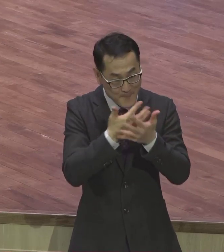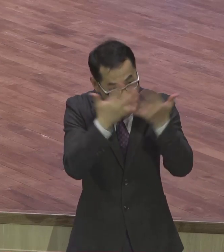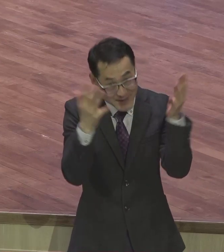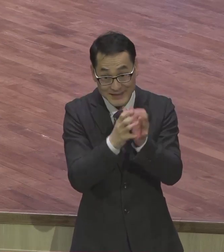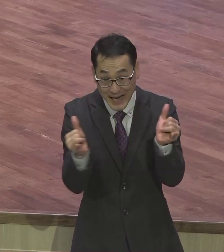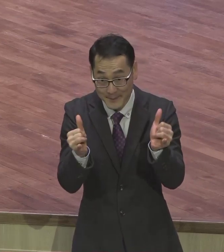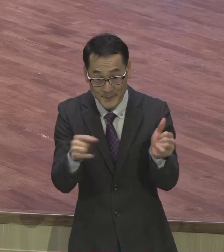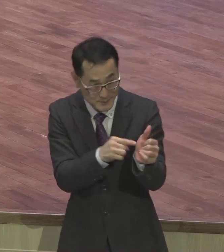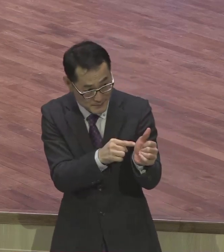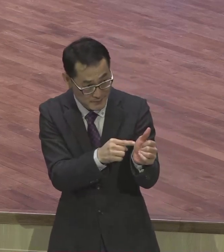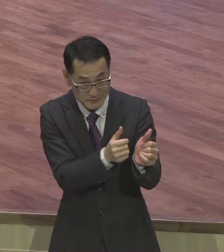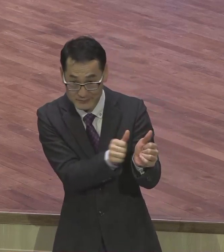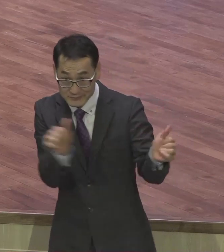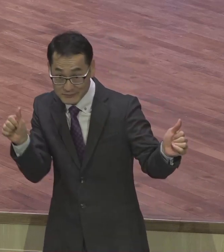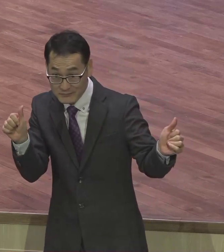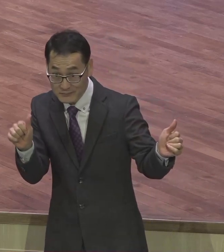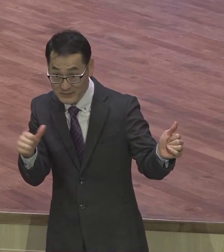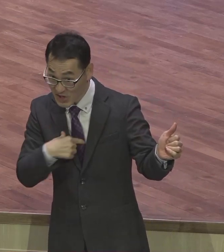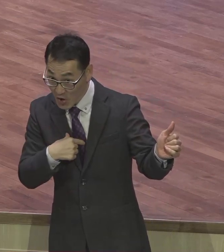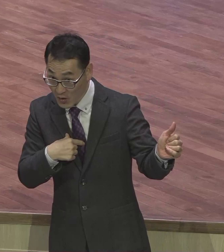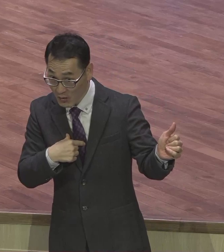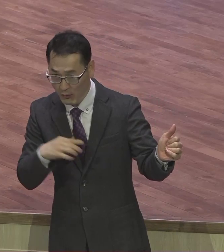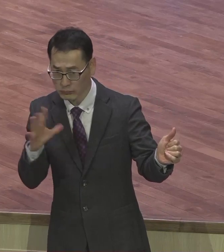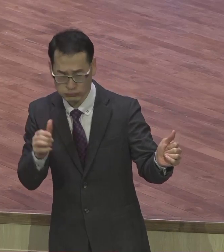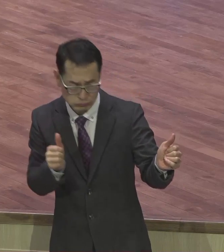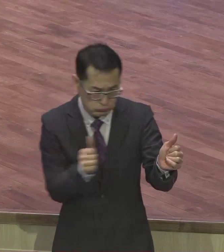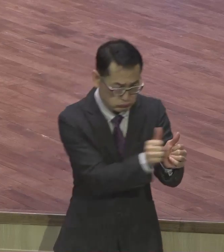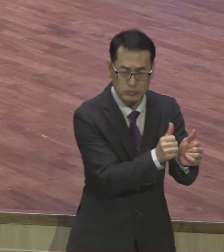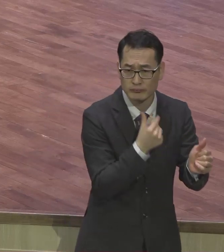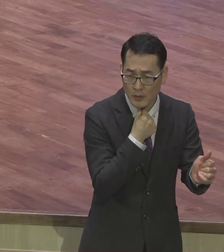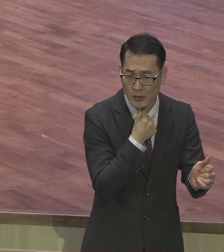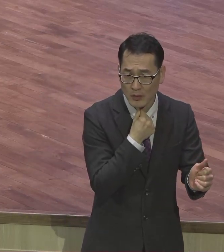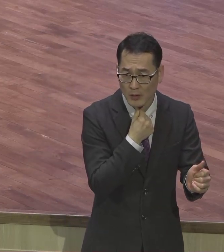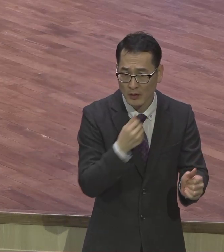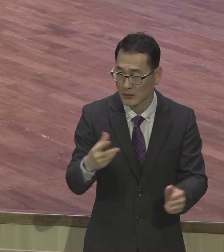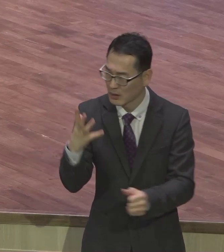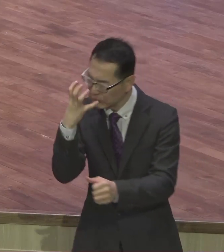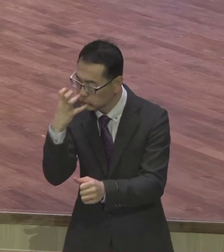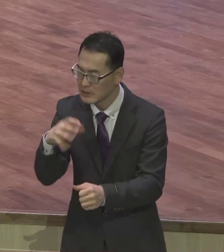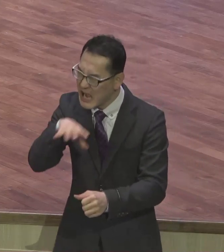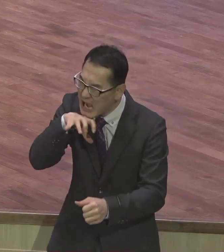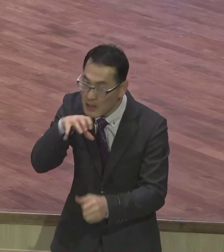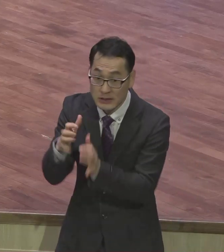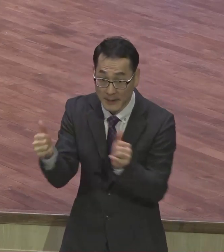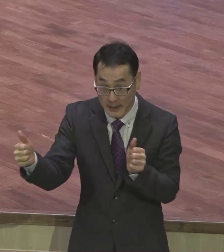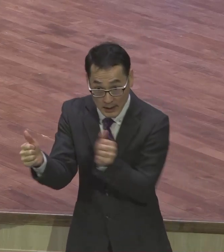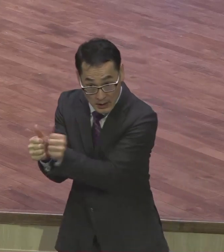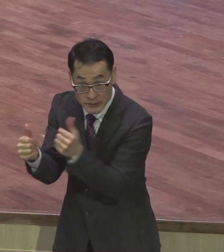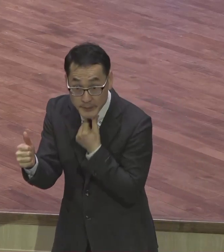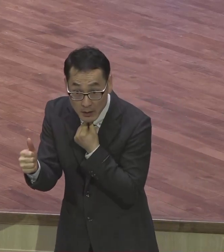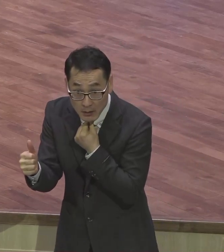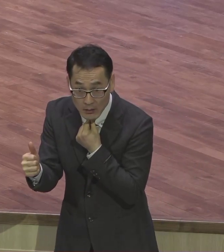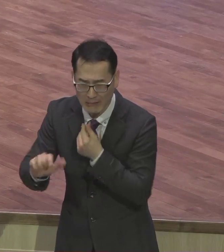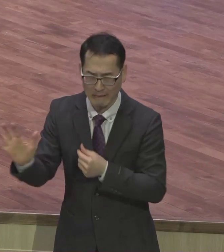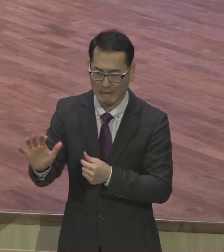다지고 부정적인 옆에 가기 싫잖아요 또 따질 거니까 그러니까